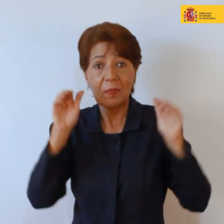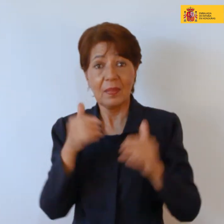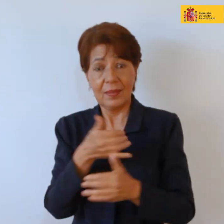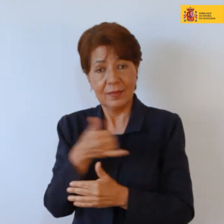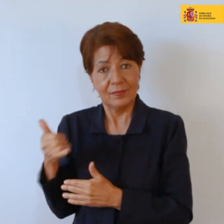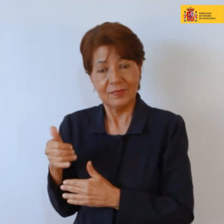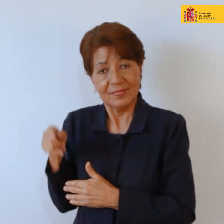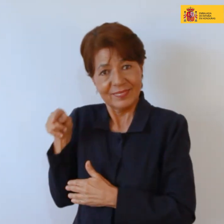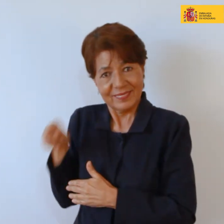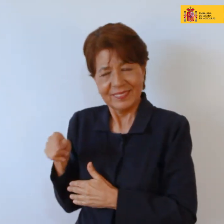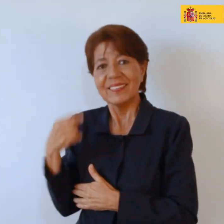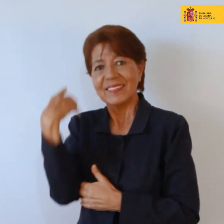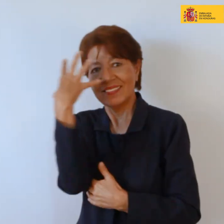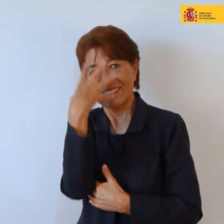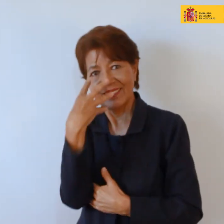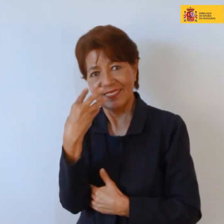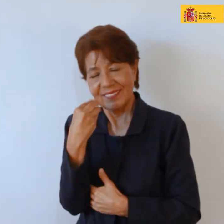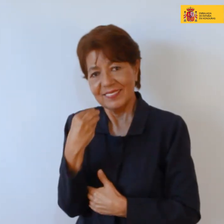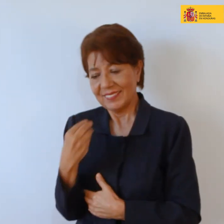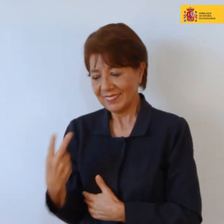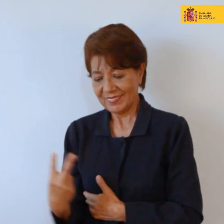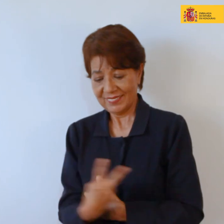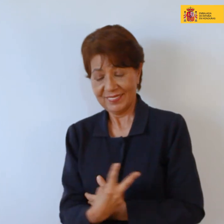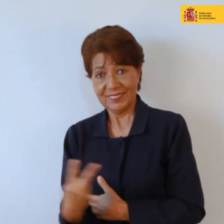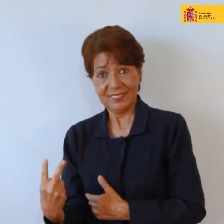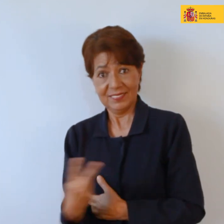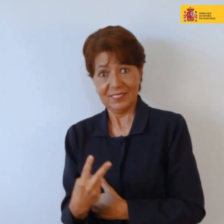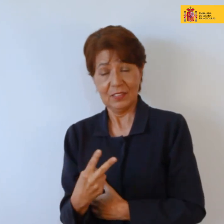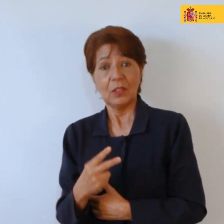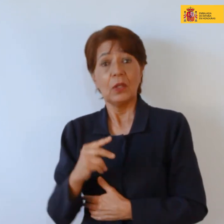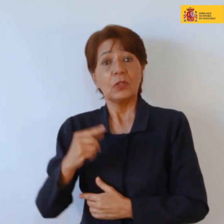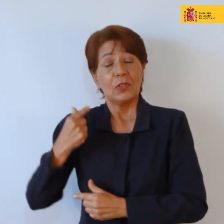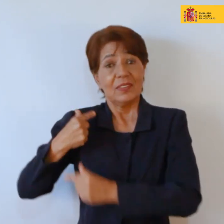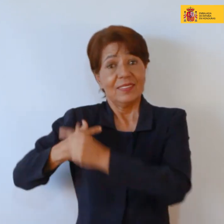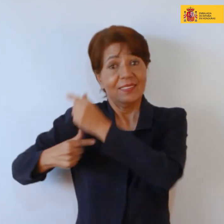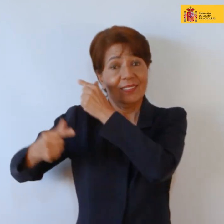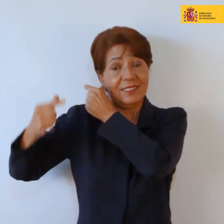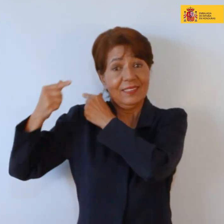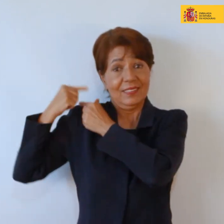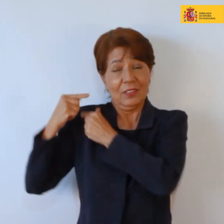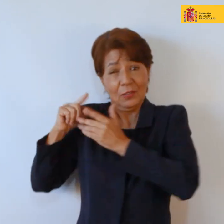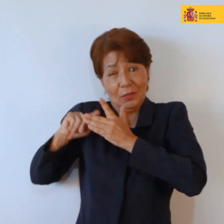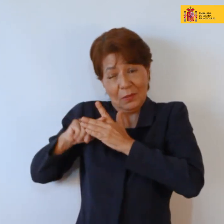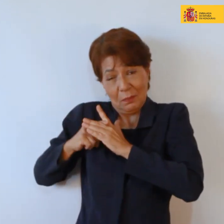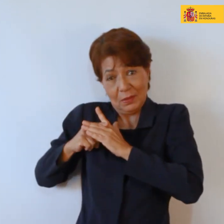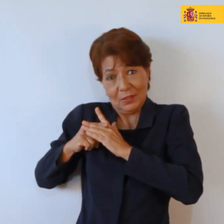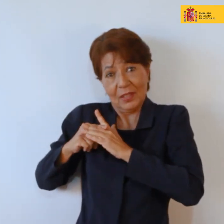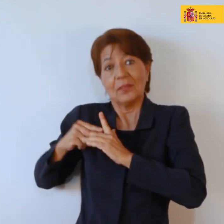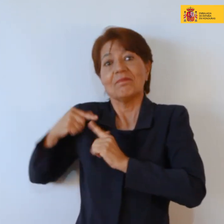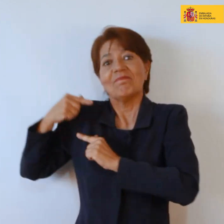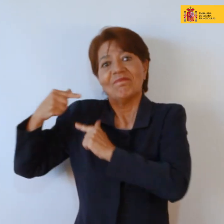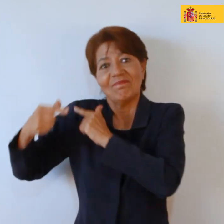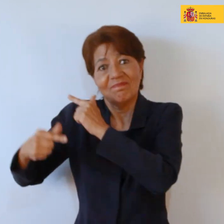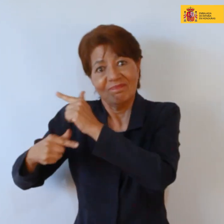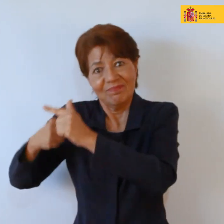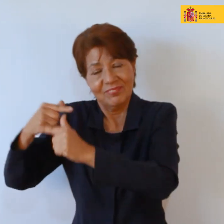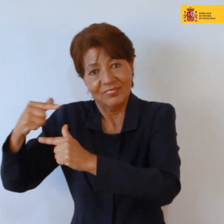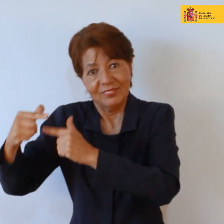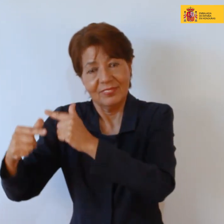y es muy bonito porque ambos son considerados los ancestros de los seres humanos entonces bueno es